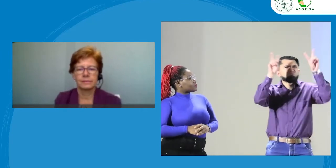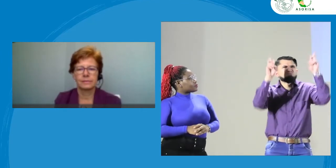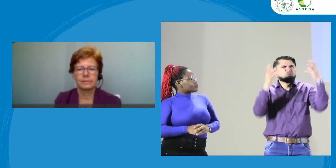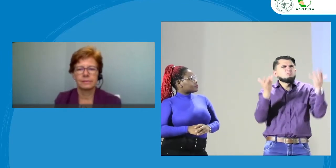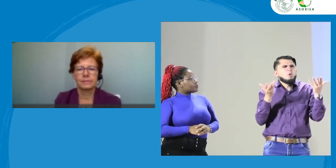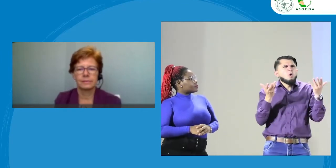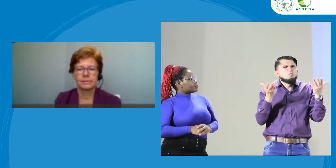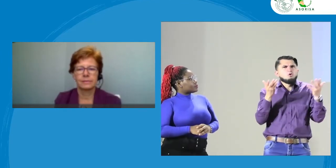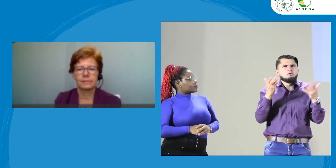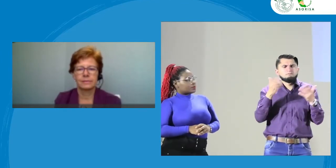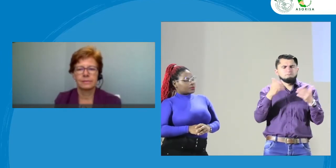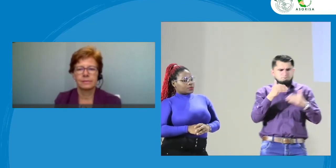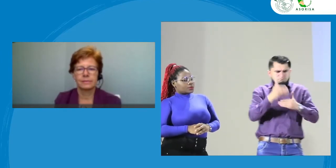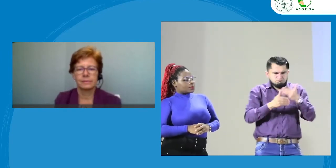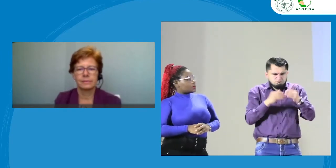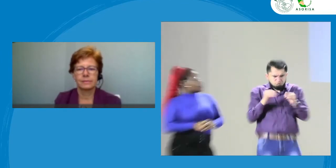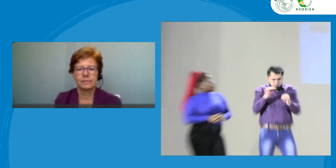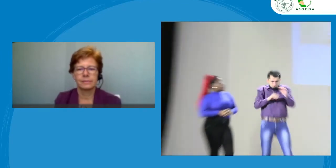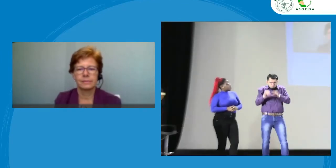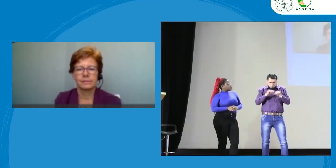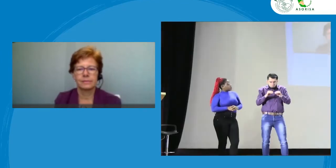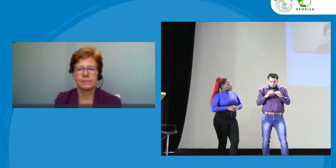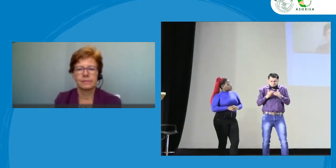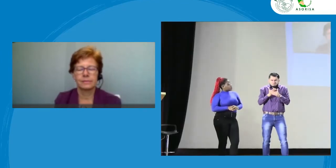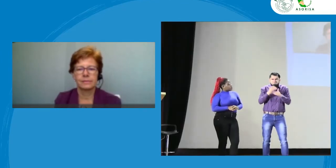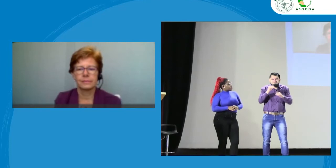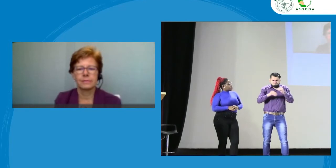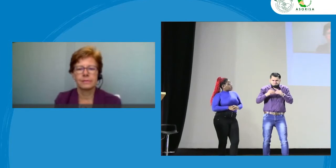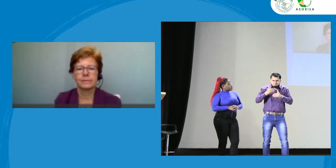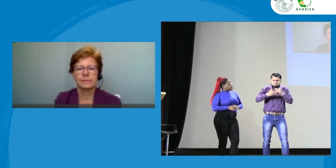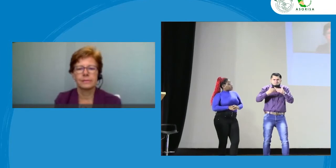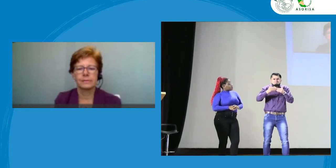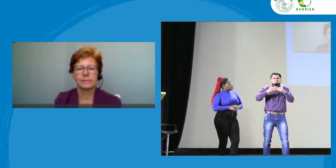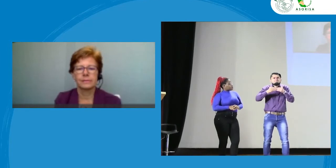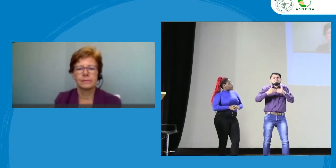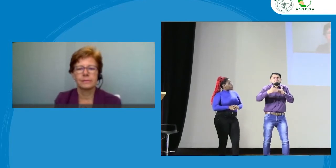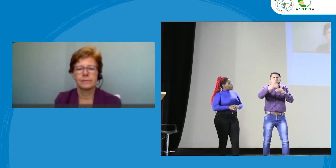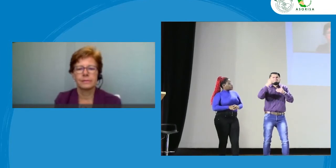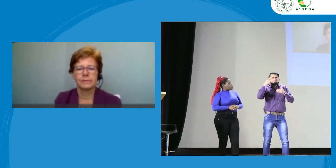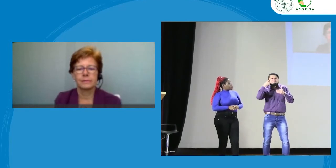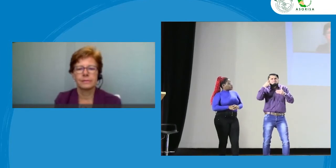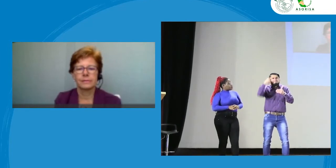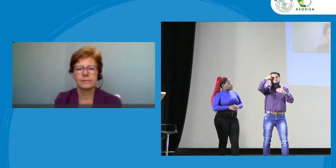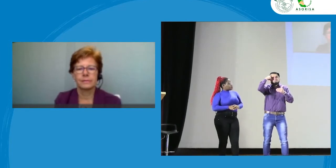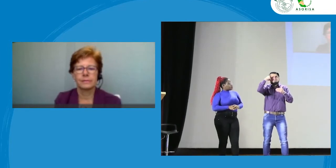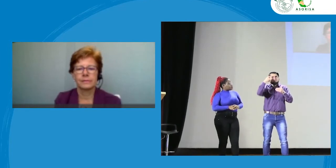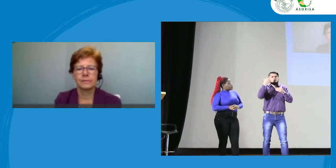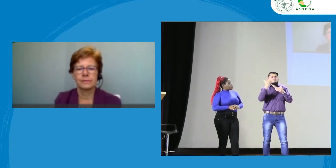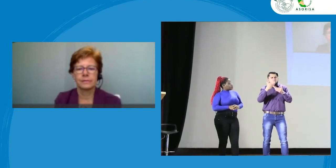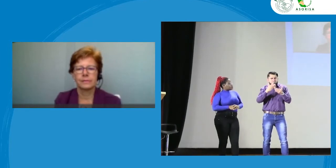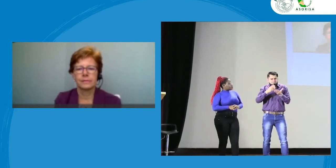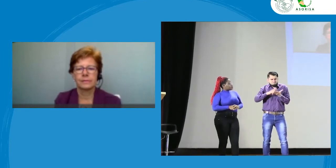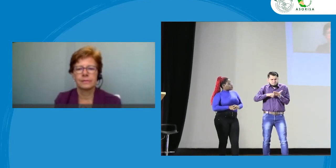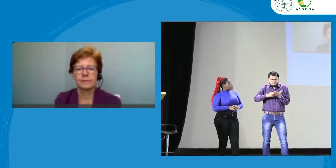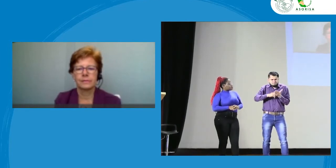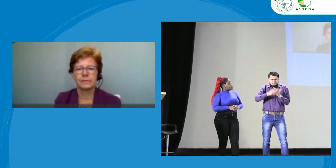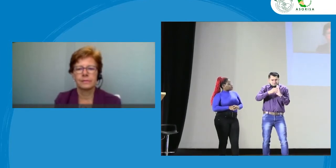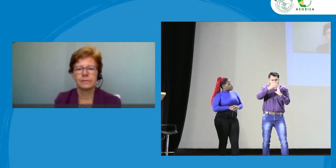Viene nuestra siguiente sesión y trata acerca de cómo es esa construcción del código de